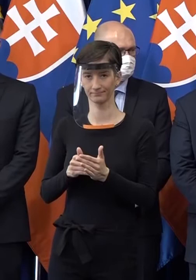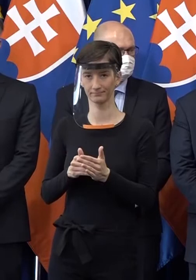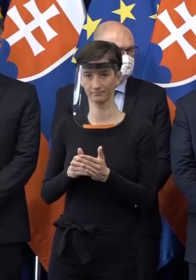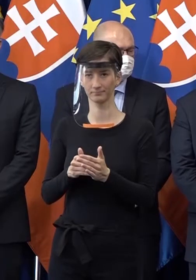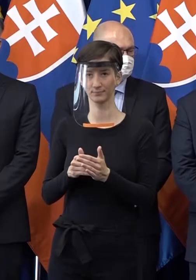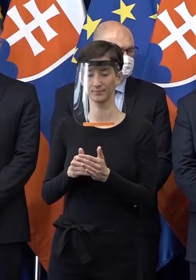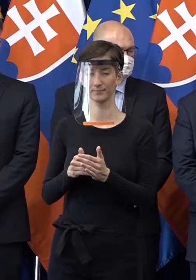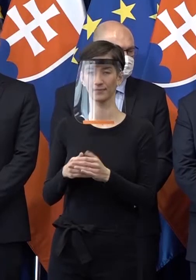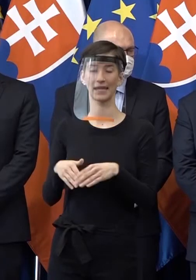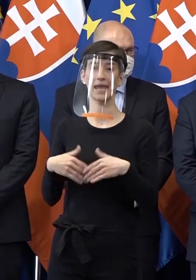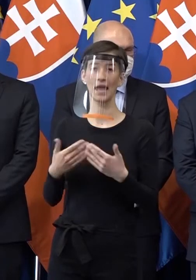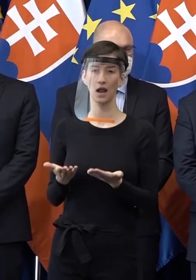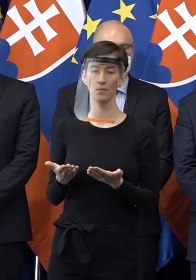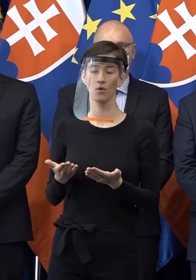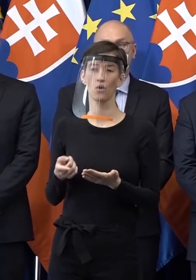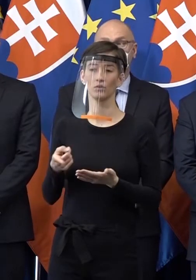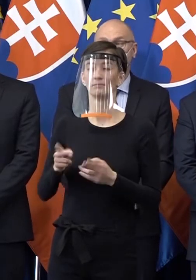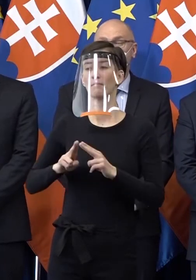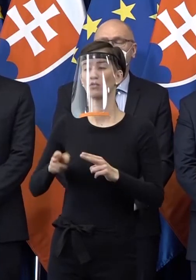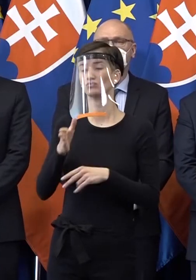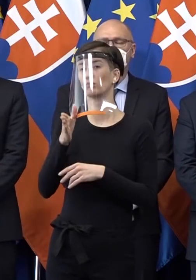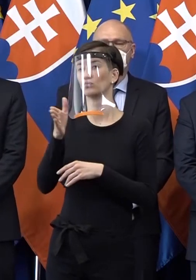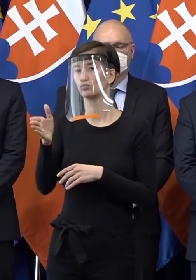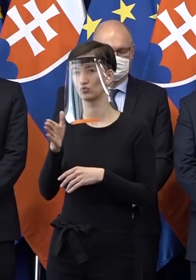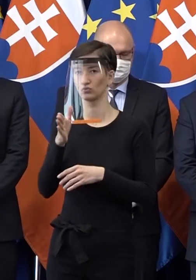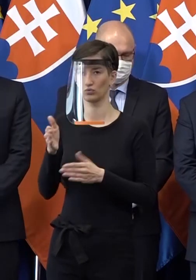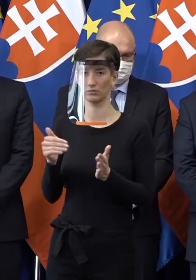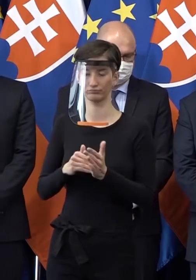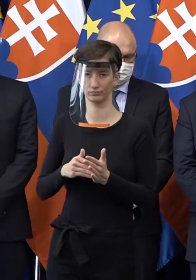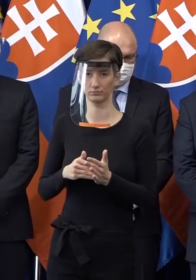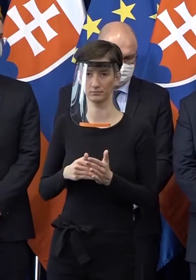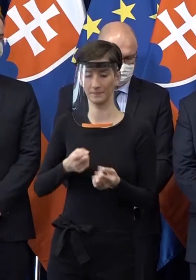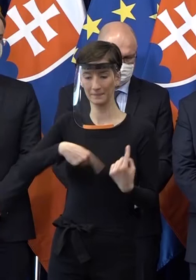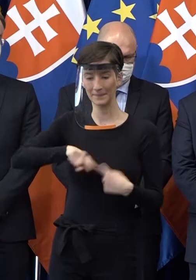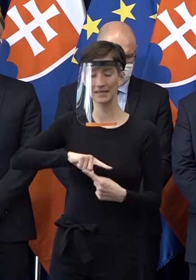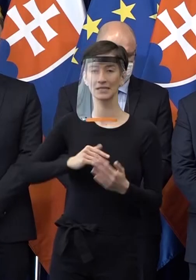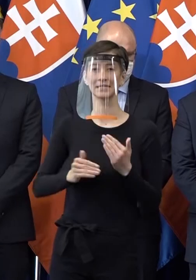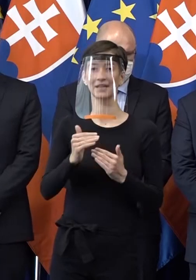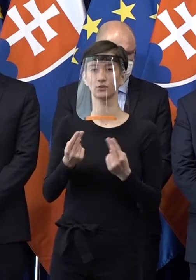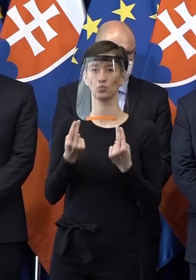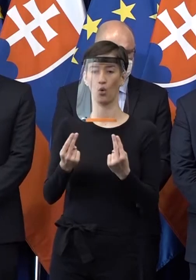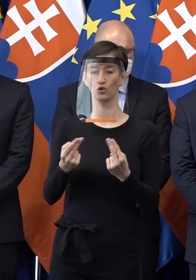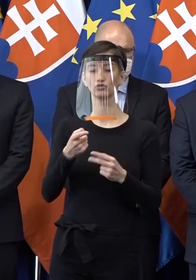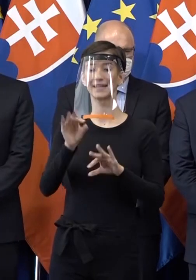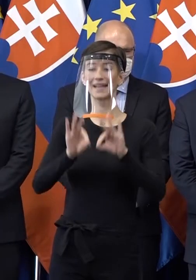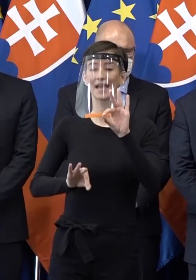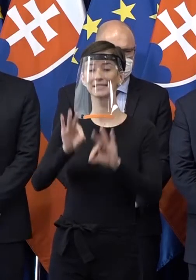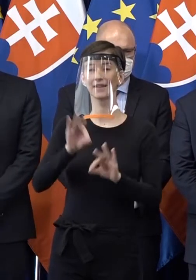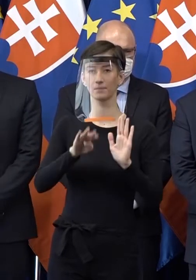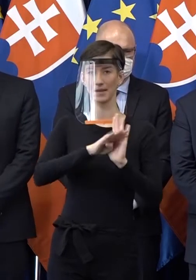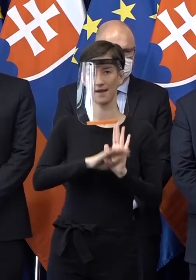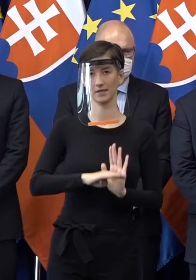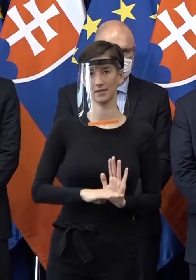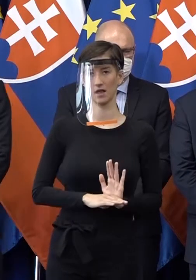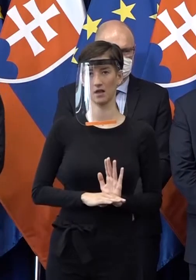alebo ju ako môžu potrebovať v budúcnosti. Pre nás je najdôležitejšie nastaviť rámec, a či to bude mesiac.